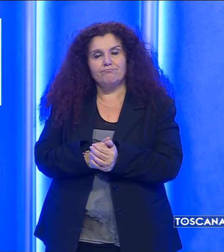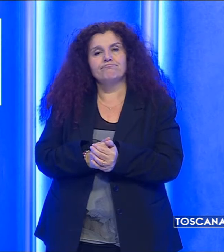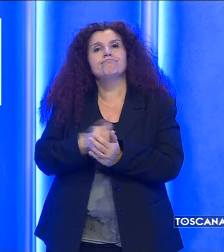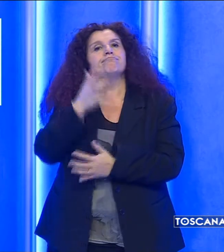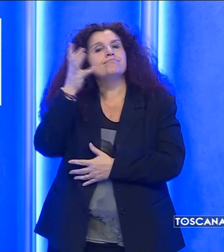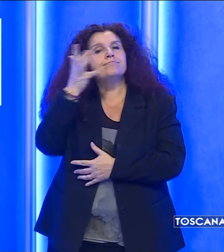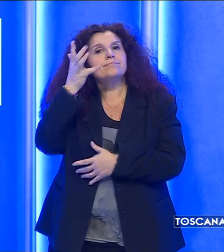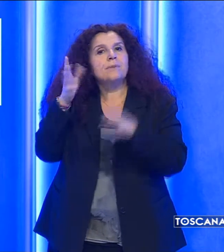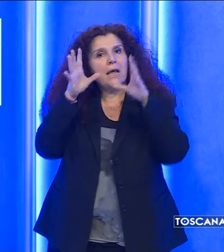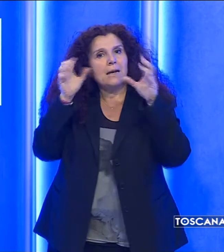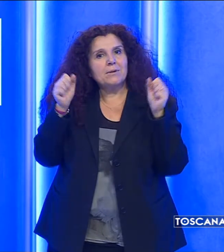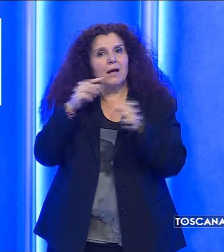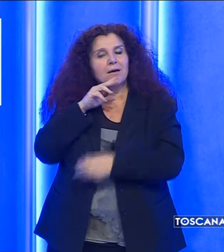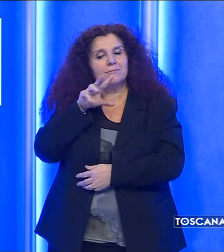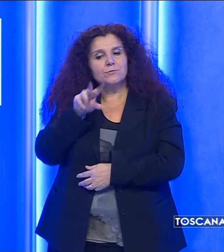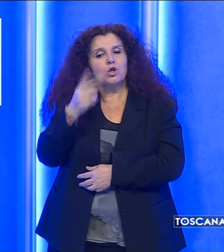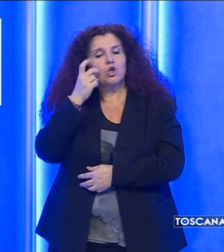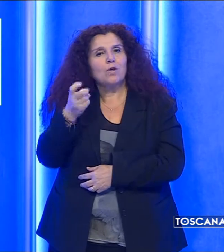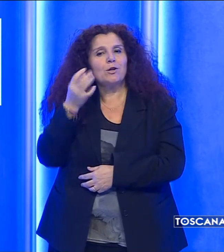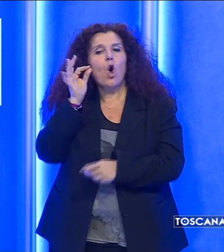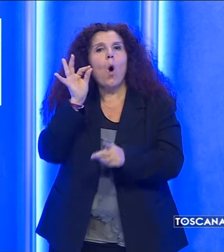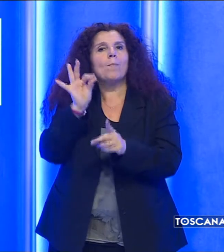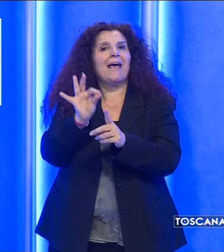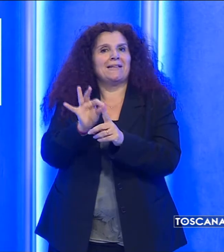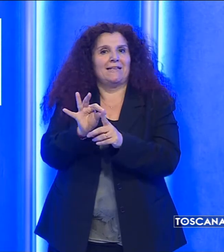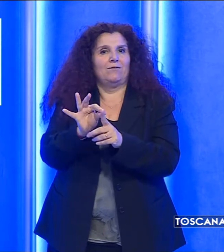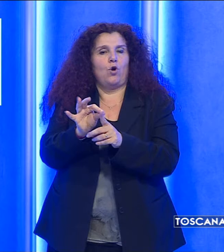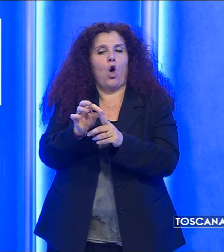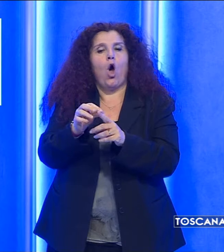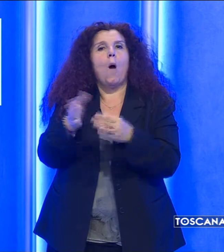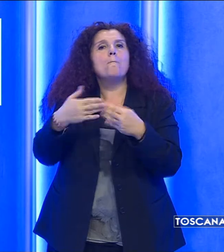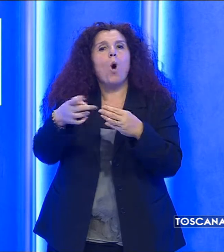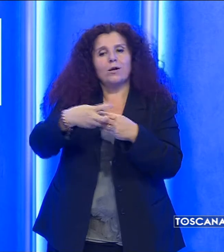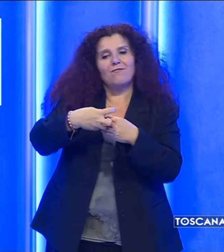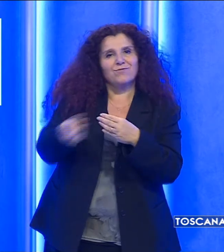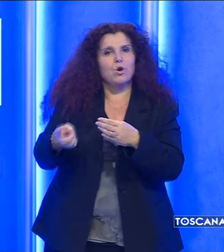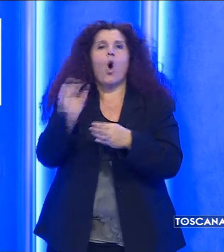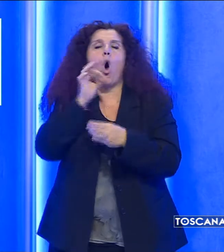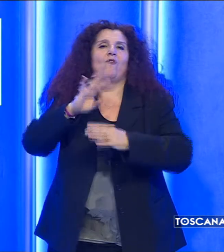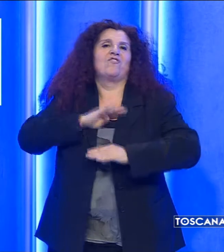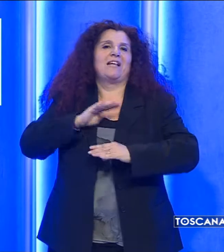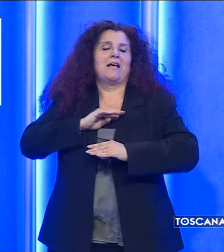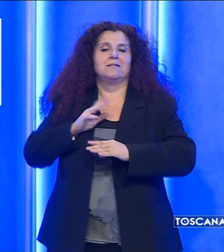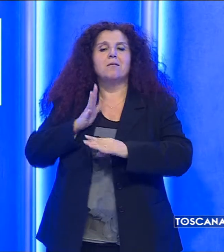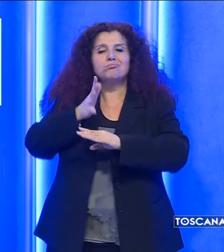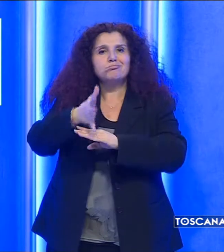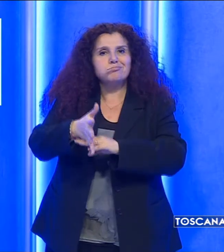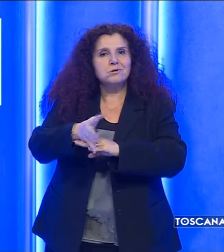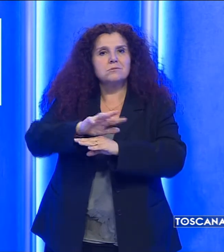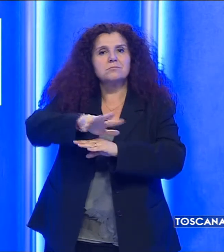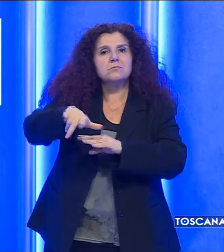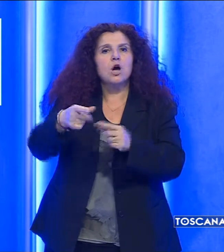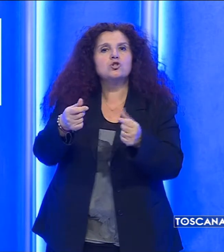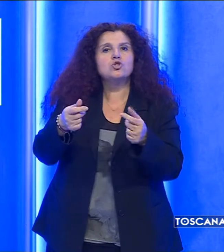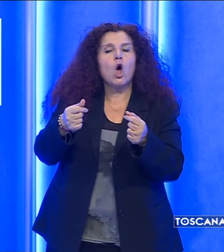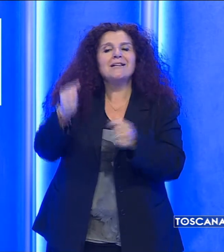Secondo i militari, una volta individuato l'obiettivo, dopo aver forzato la porta a una finestra, entravano e rubavano soldi